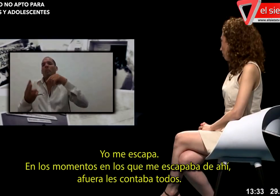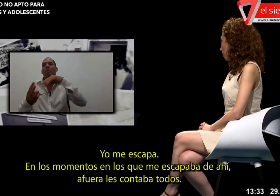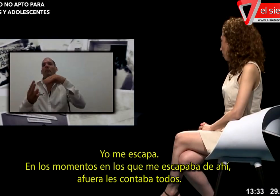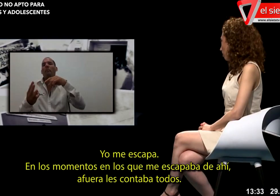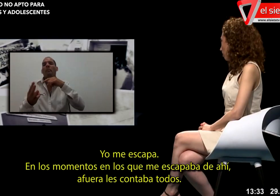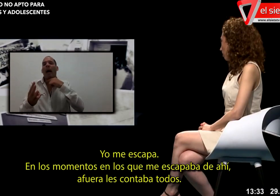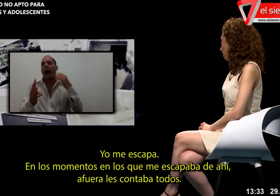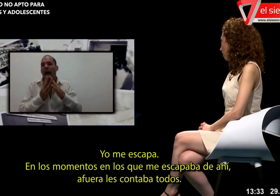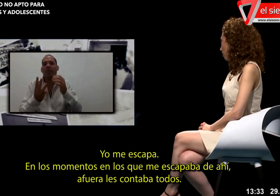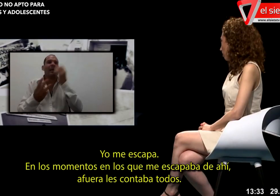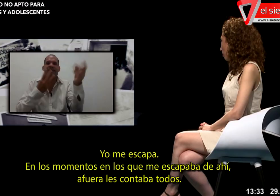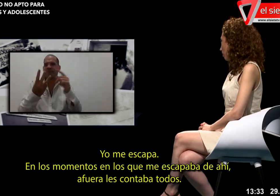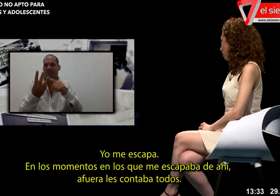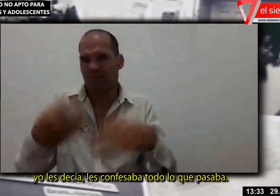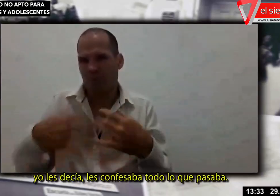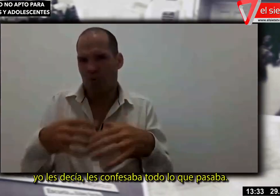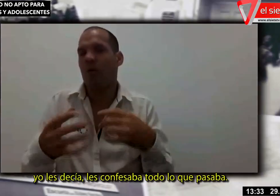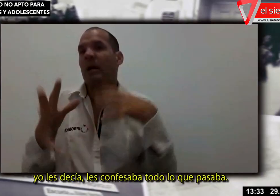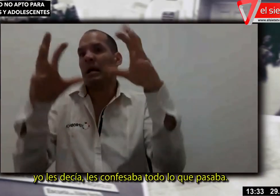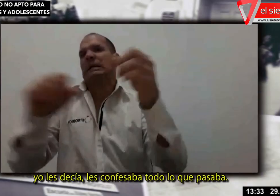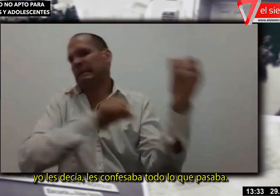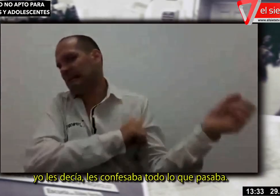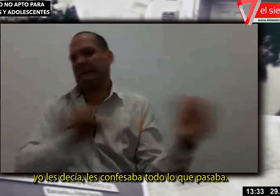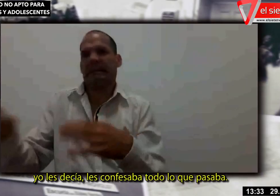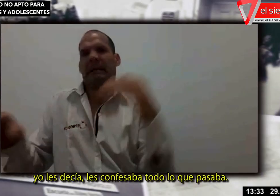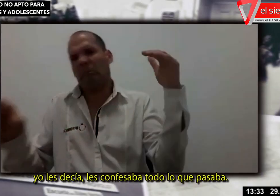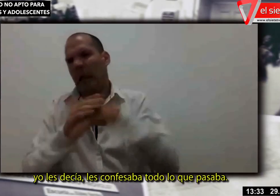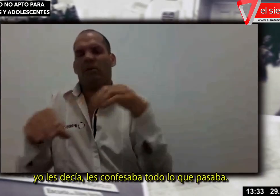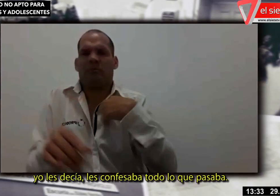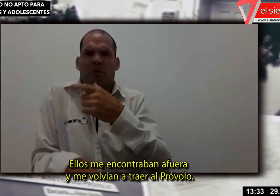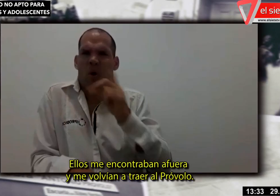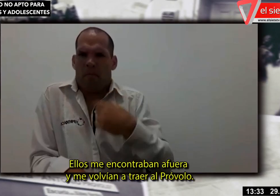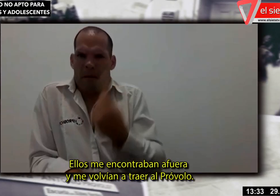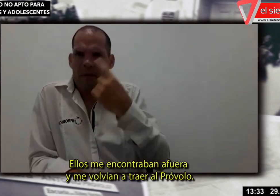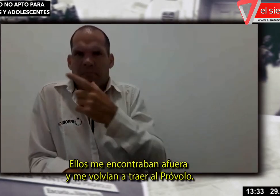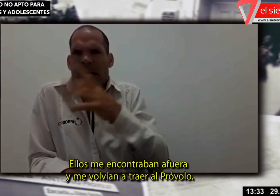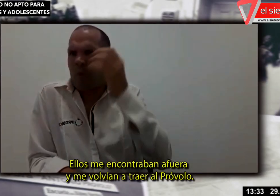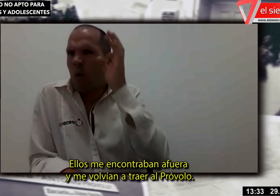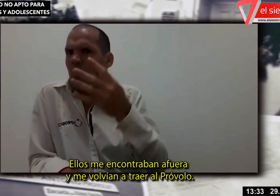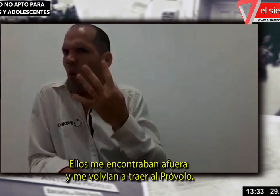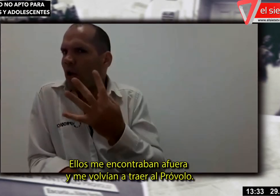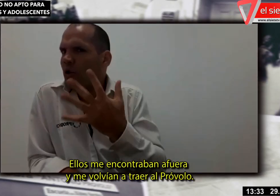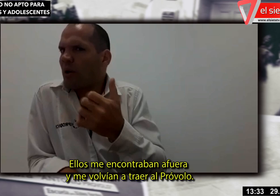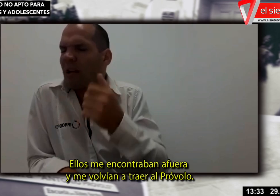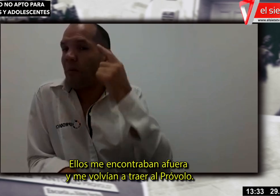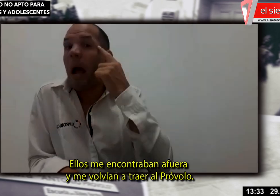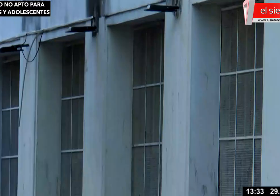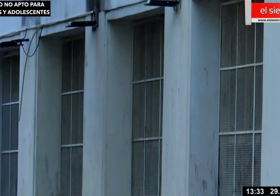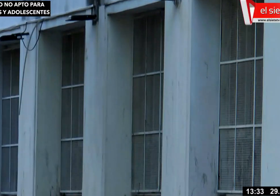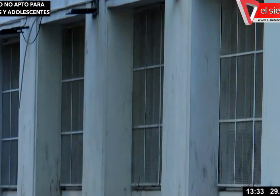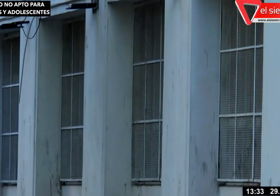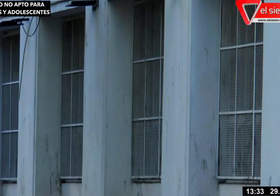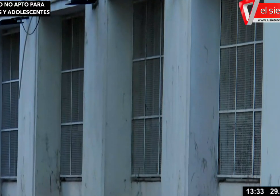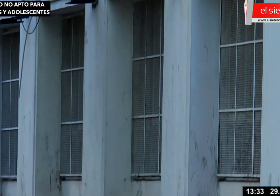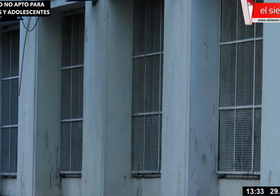escapaba de ahí, afuera les contaba todo. Yo les decía, les confesaba todo lo que pasaba. Ellos me encontraban afuera y me volvían a traer al próvulo.